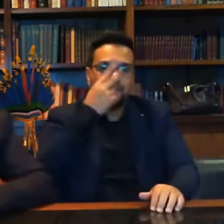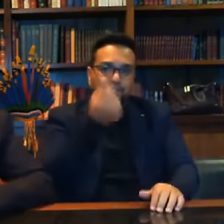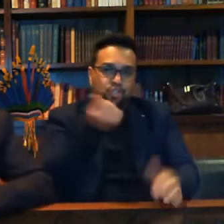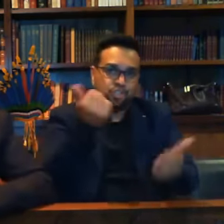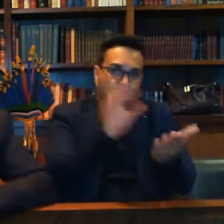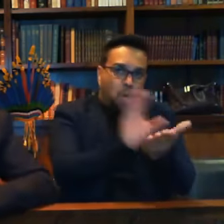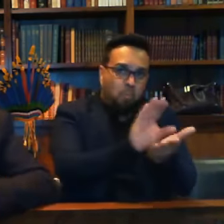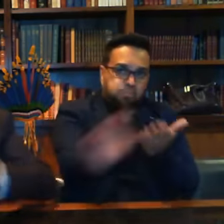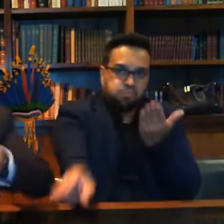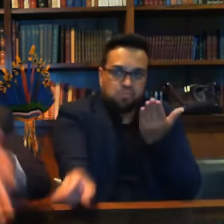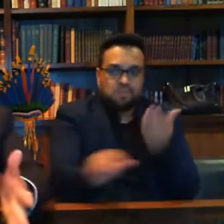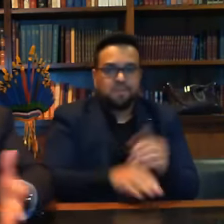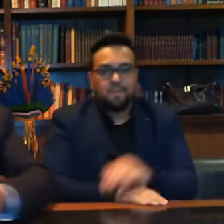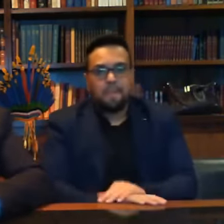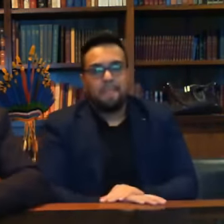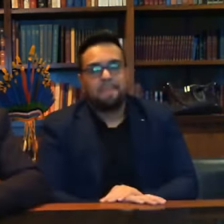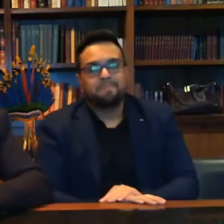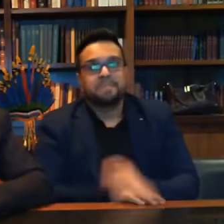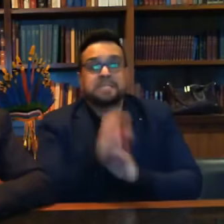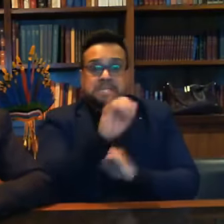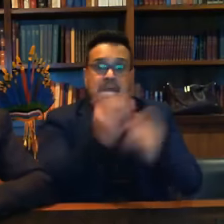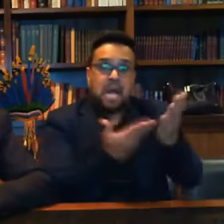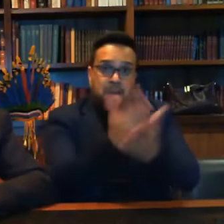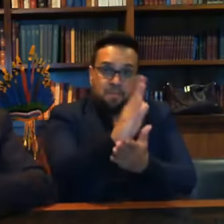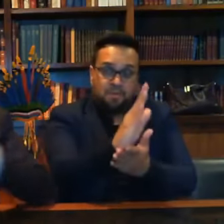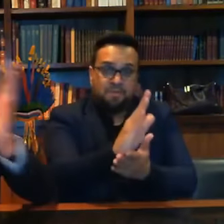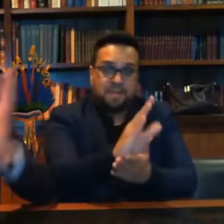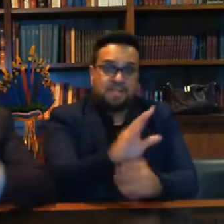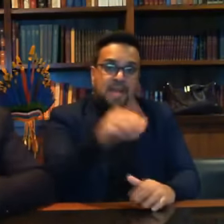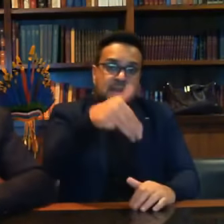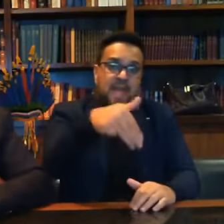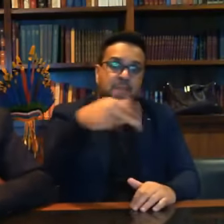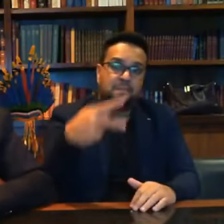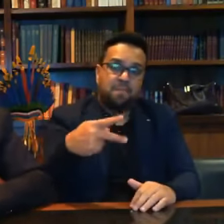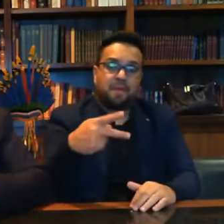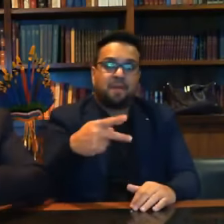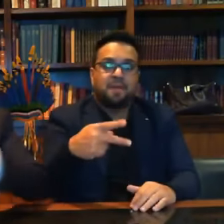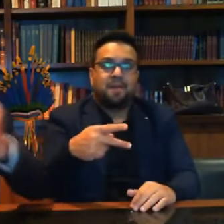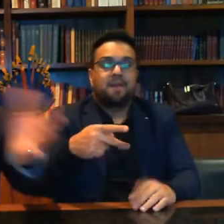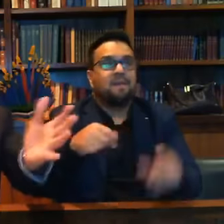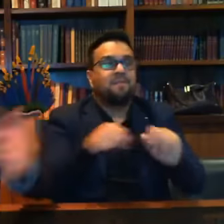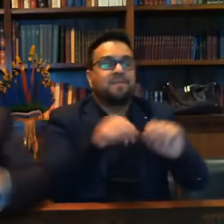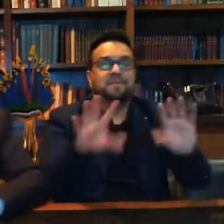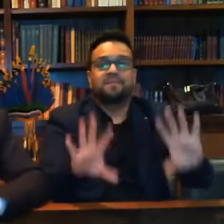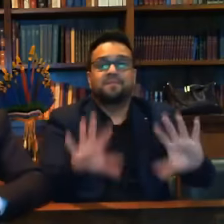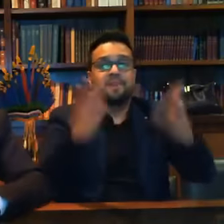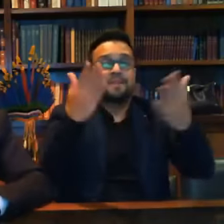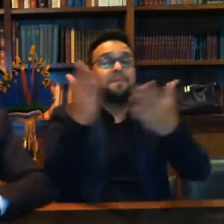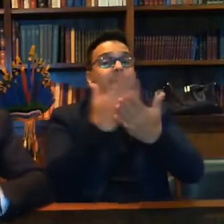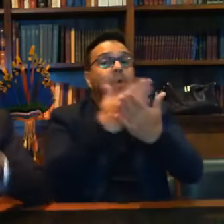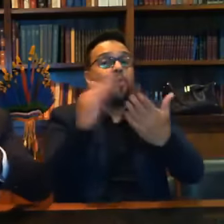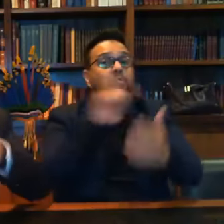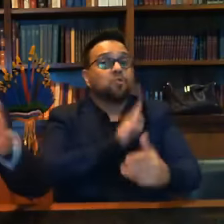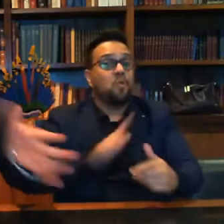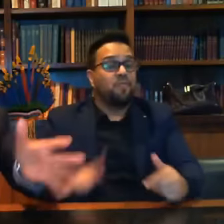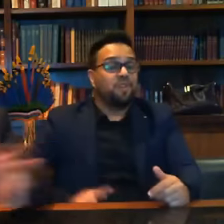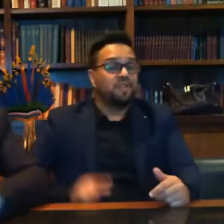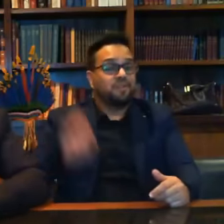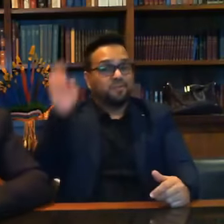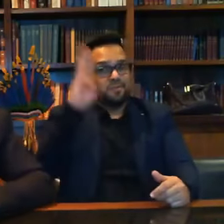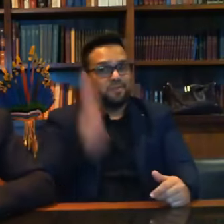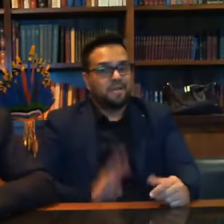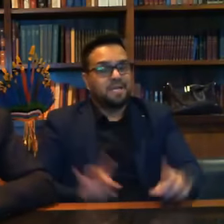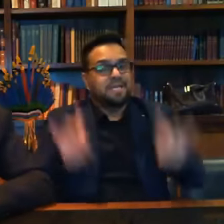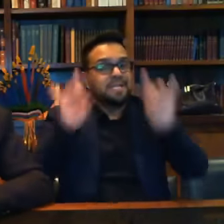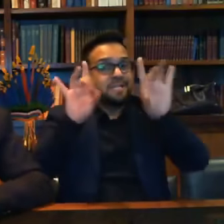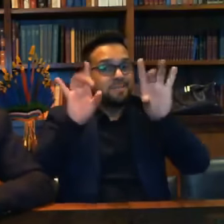seria festa para alguns governadores do Brasil eu digo alguns em especial esse